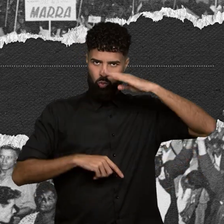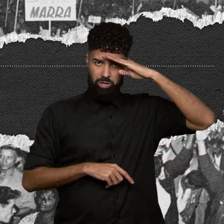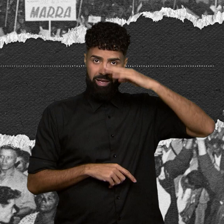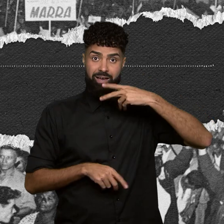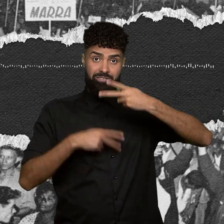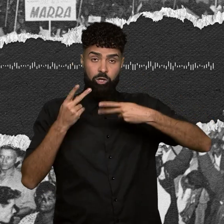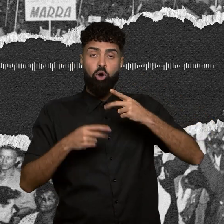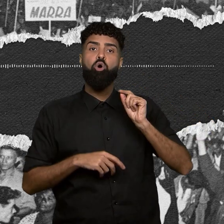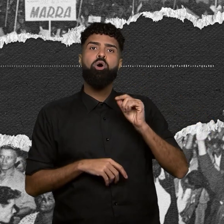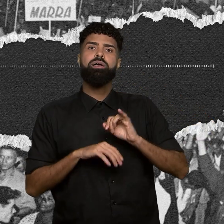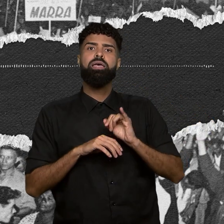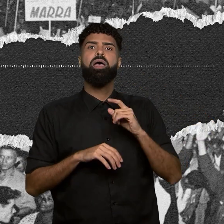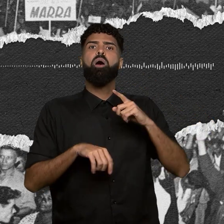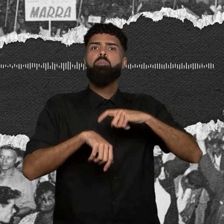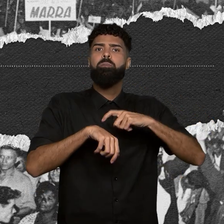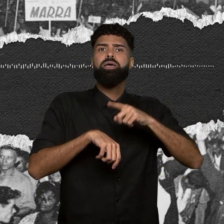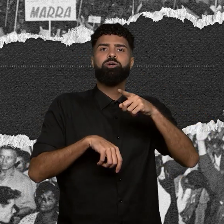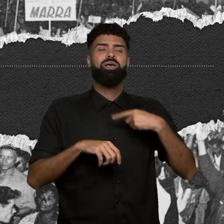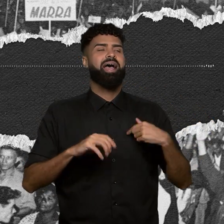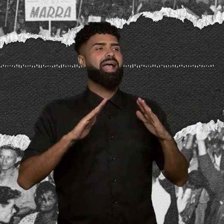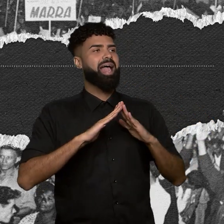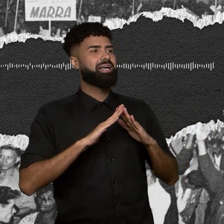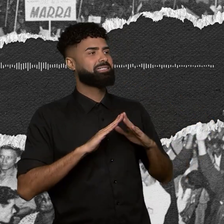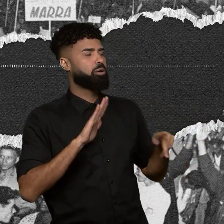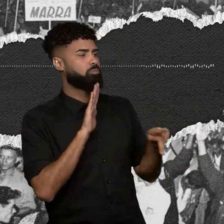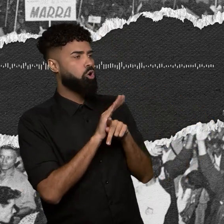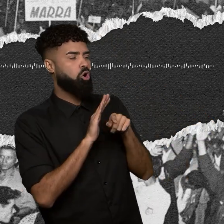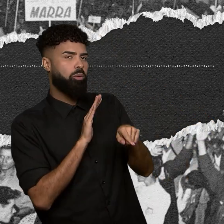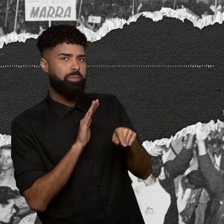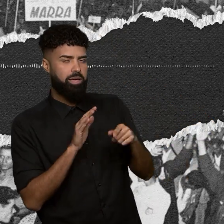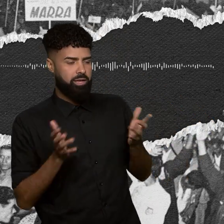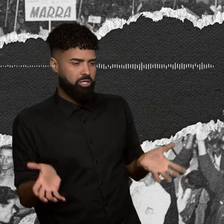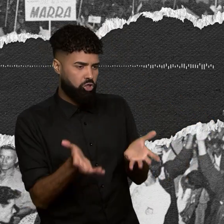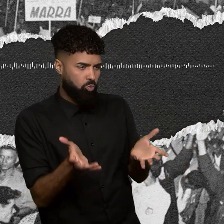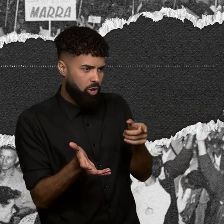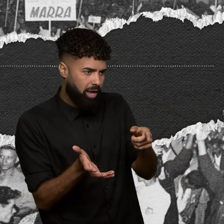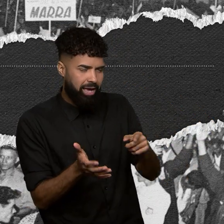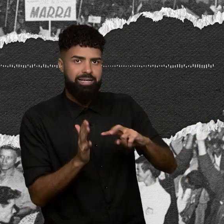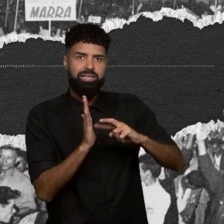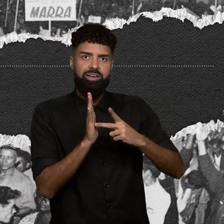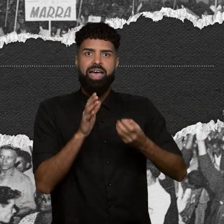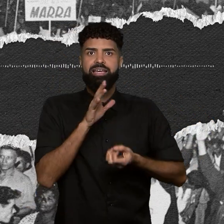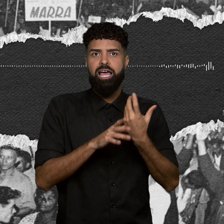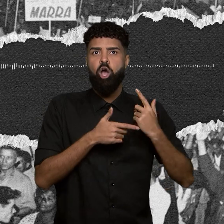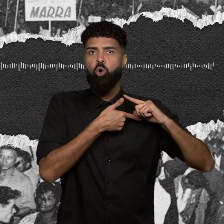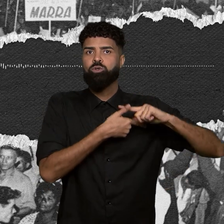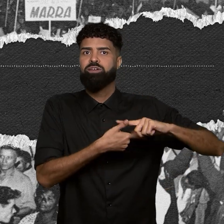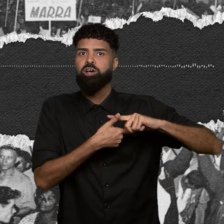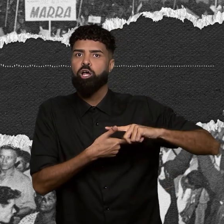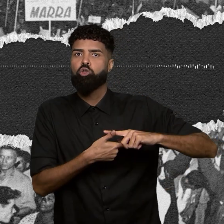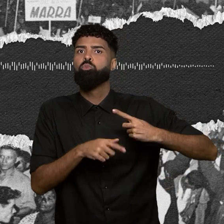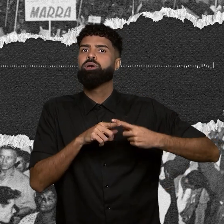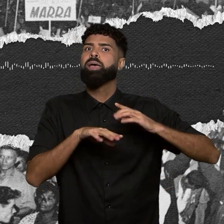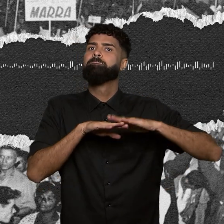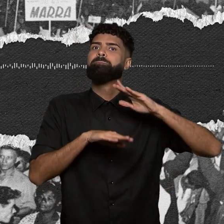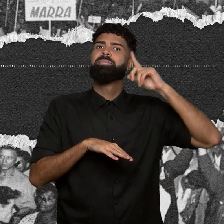estimular a casa própria, ele está criando o conservador, porque vai ser mais difícil esse novo